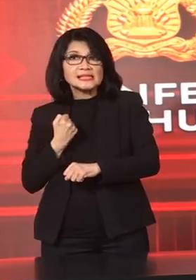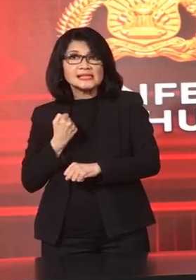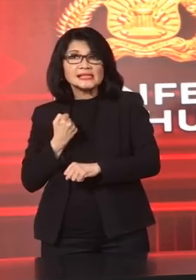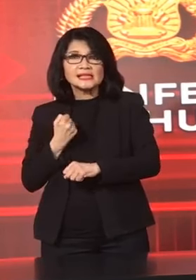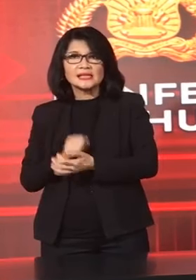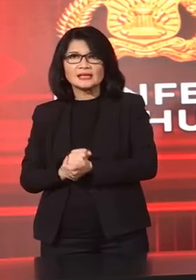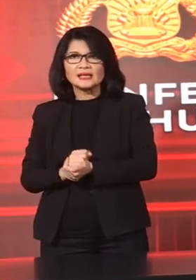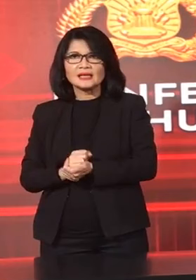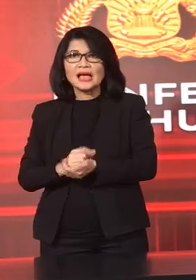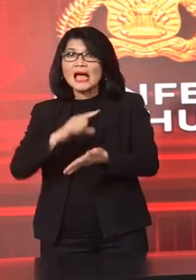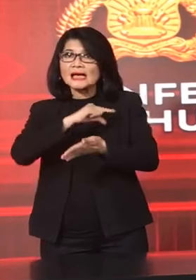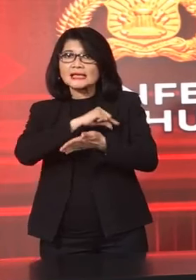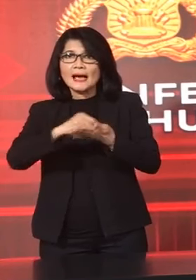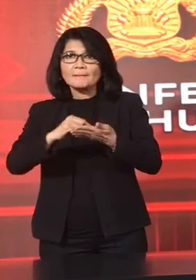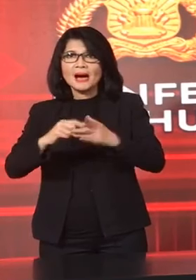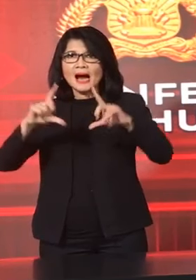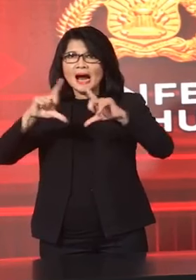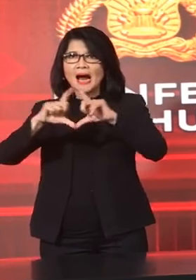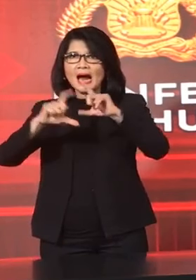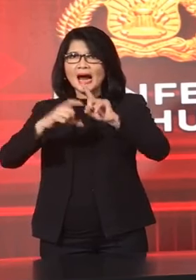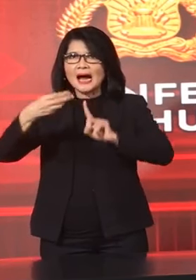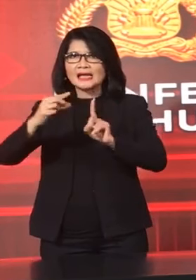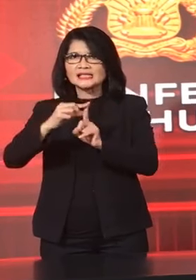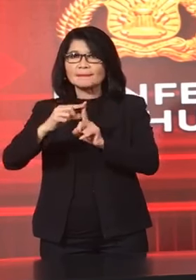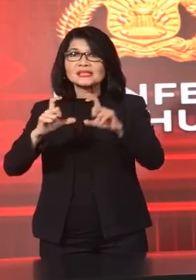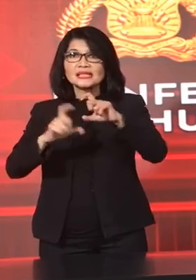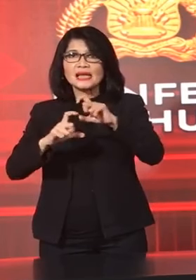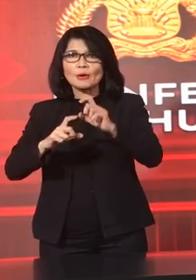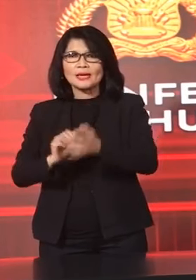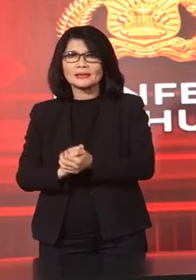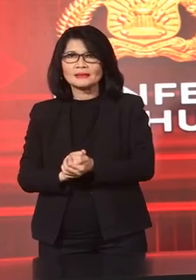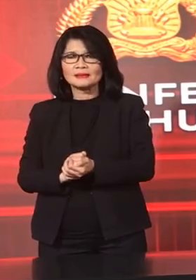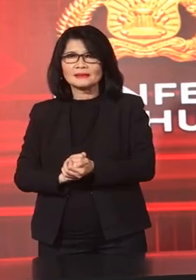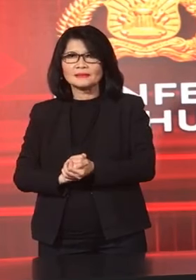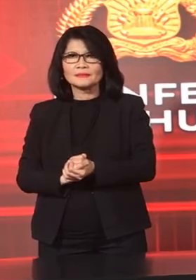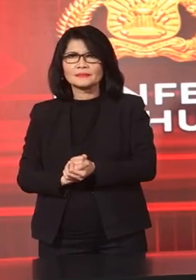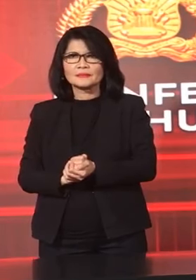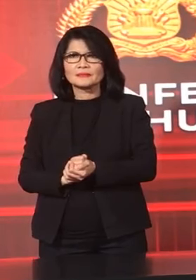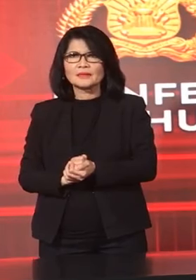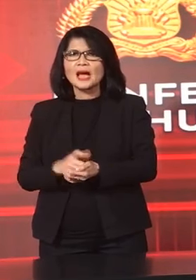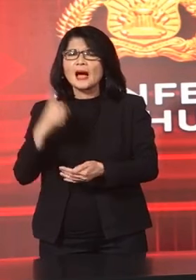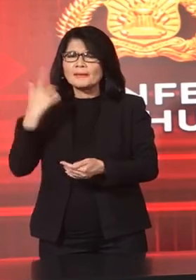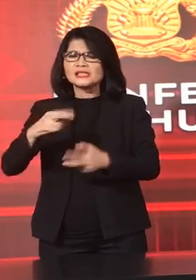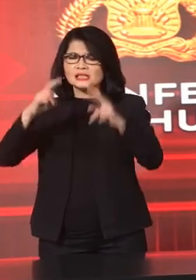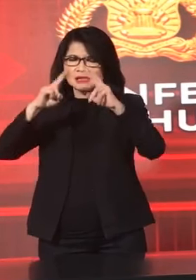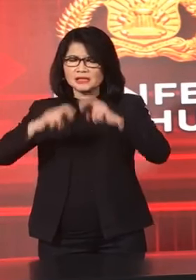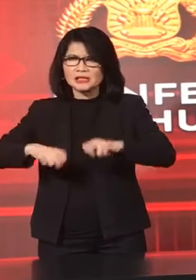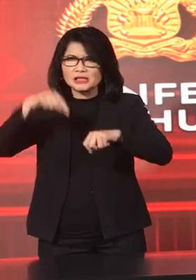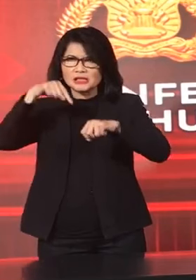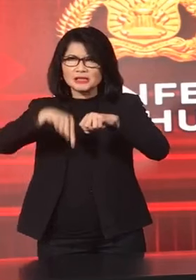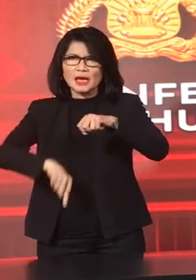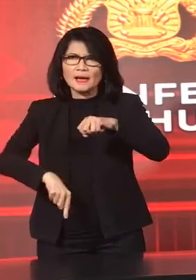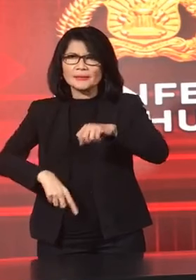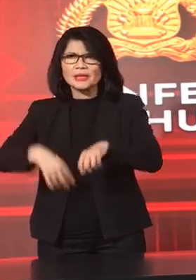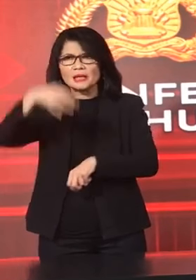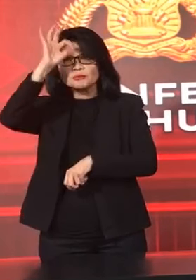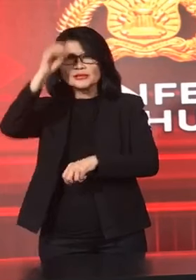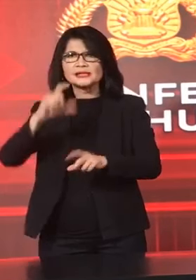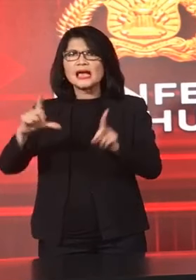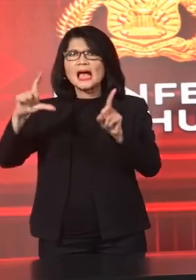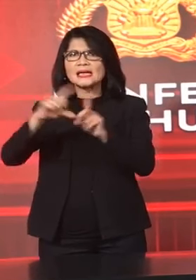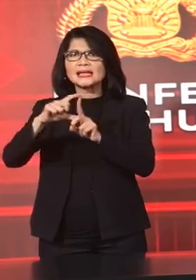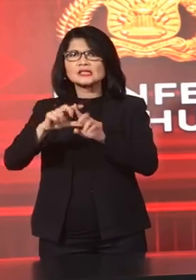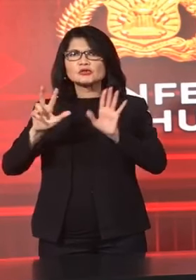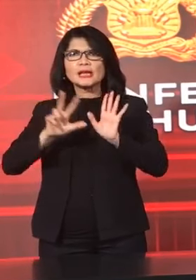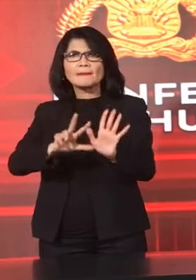Saudara Asep Setiawan Asep Ahmad Setiawan Masih didalami oleh Penyidik Densus 88